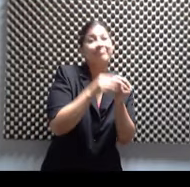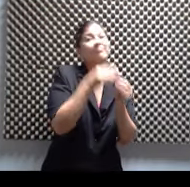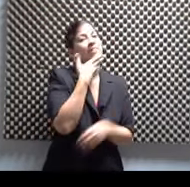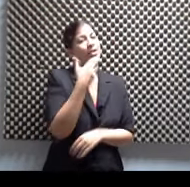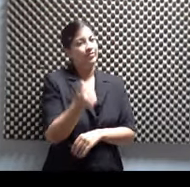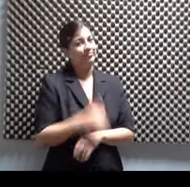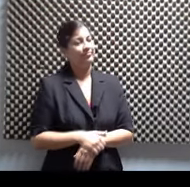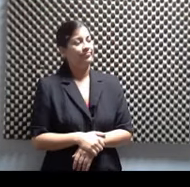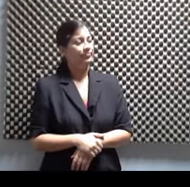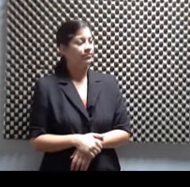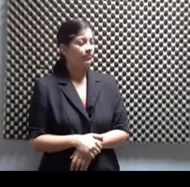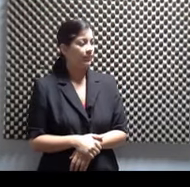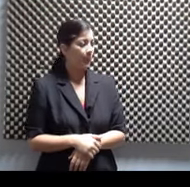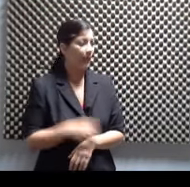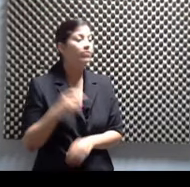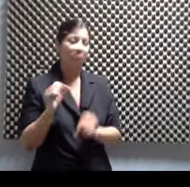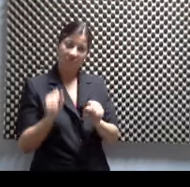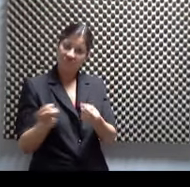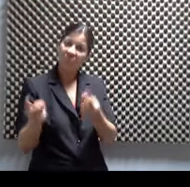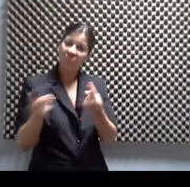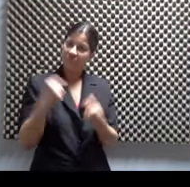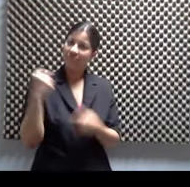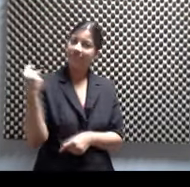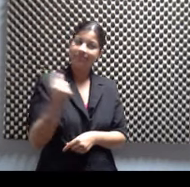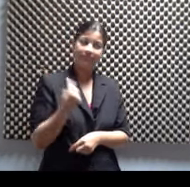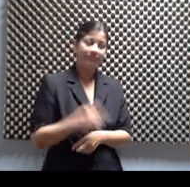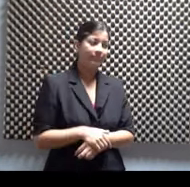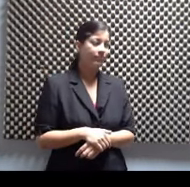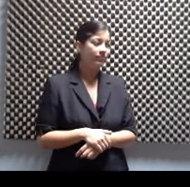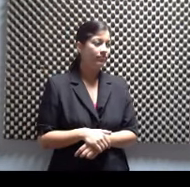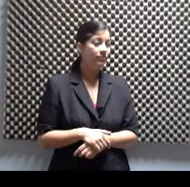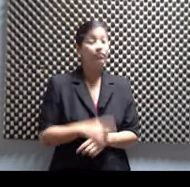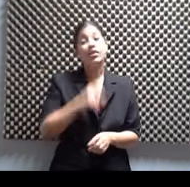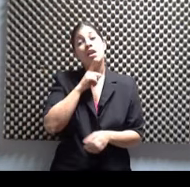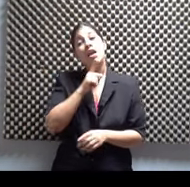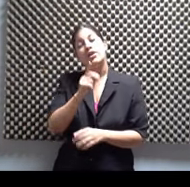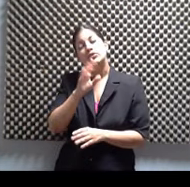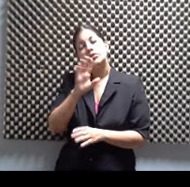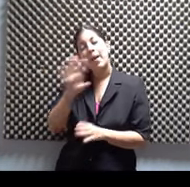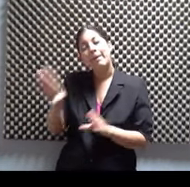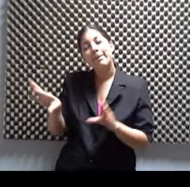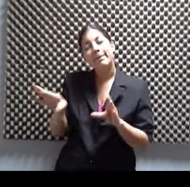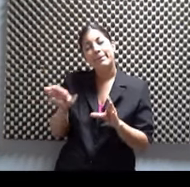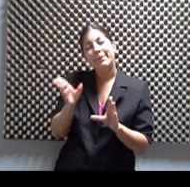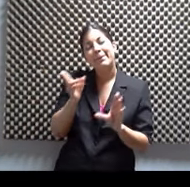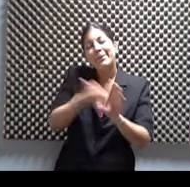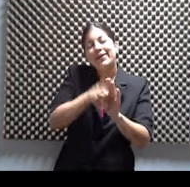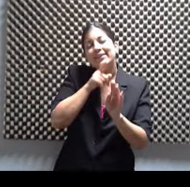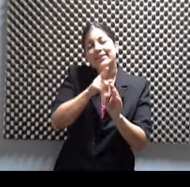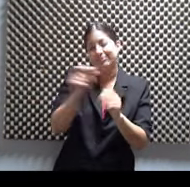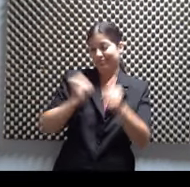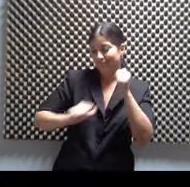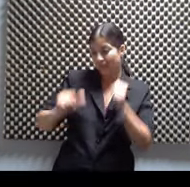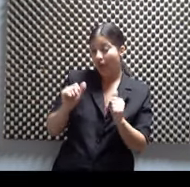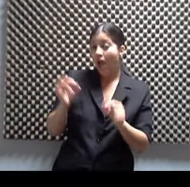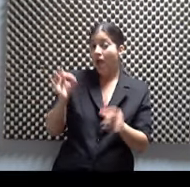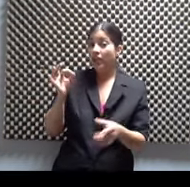que siempre pueden venir. esa es parte de, quizás parte del espectáculo, ¿no? O sea, según entendí, que los que estén tomando los talleres